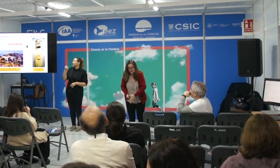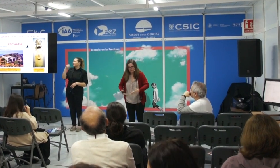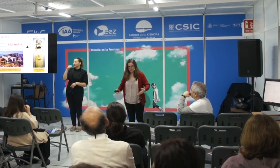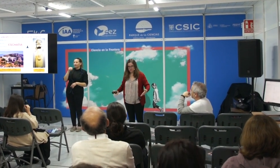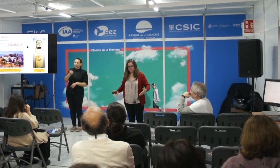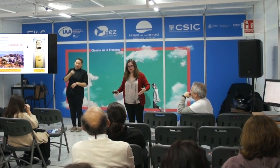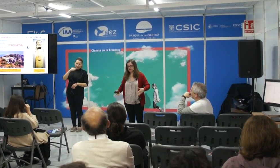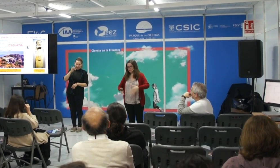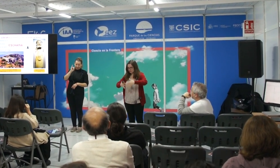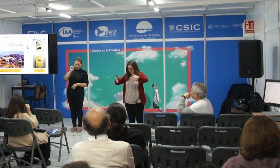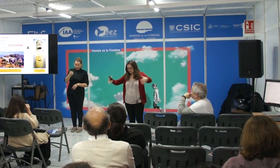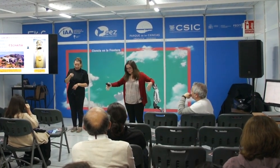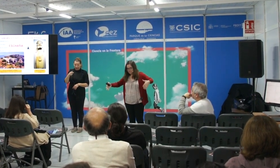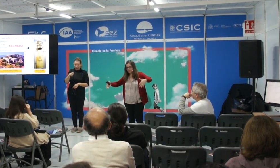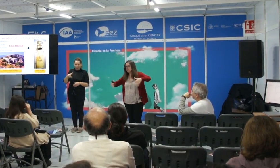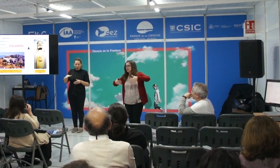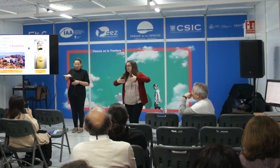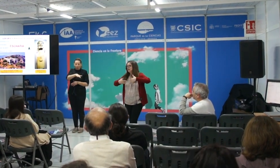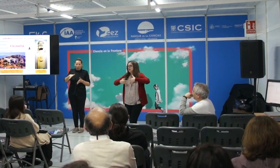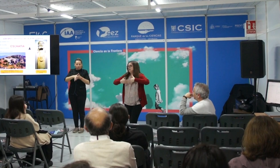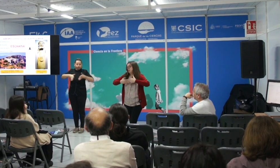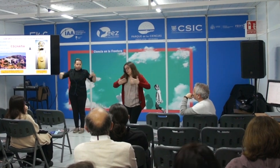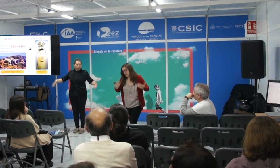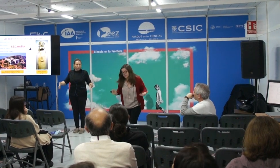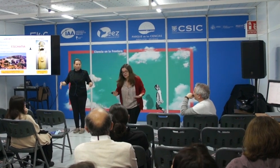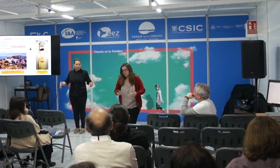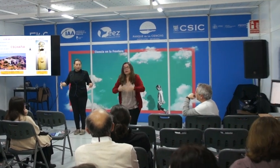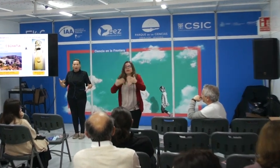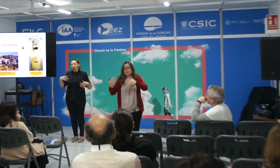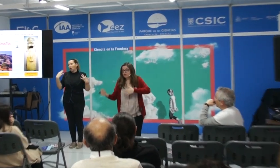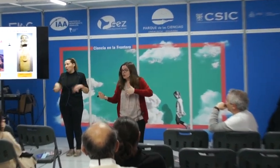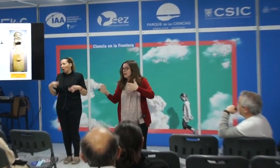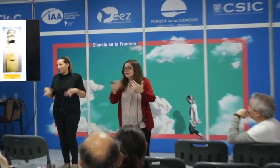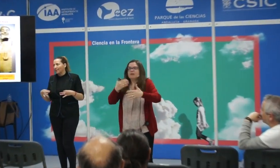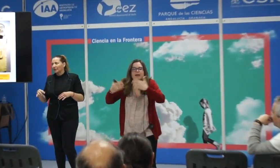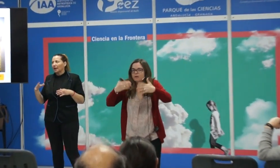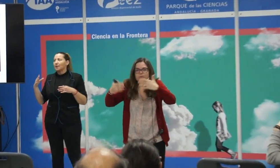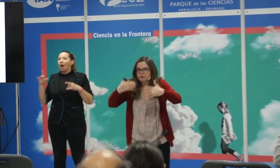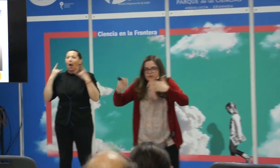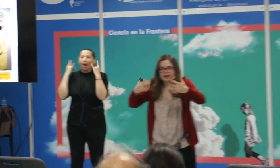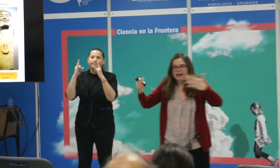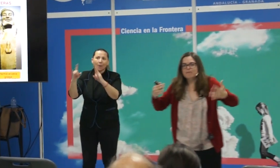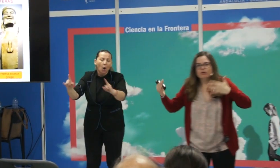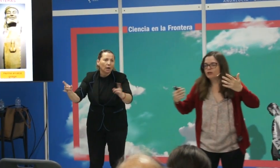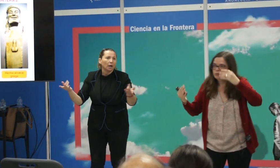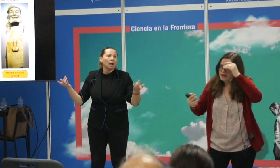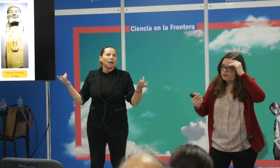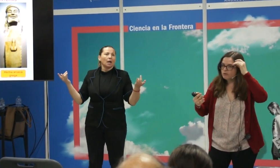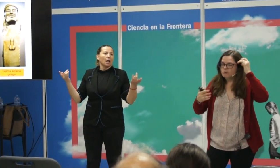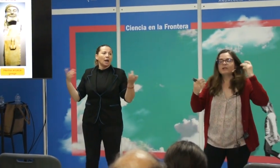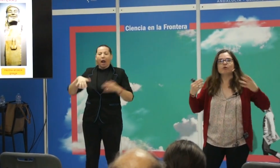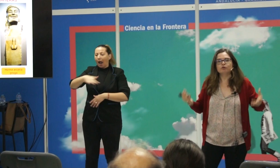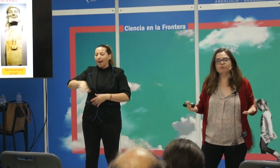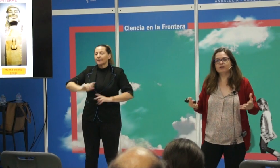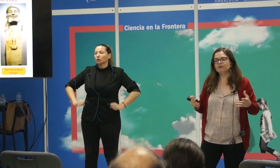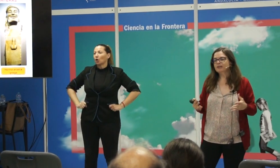línea, ni muchísimo menos. Era un territorio muy amplio en el que normalmente había bosques, había el ámbito natural, que